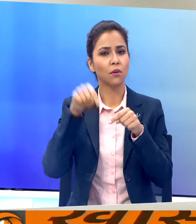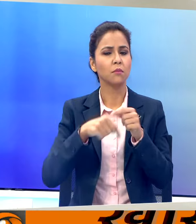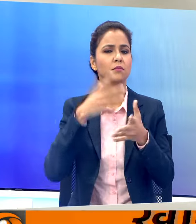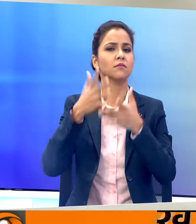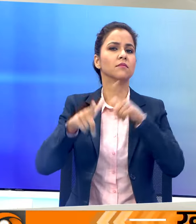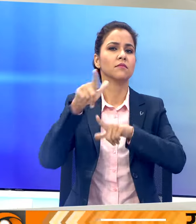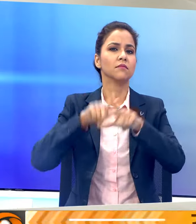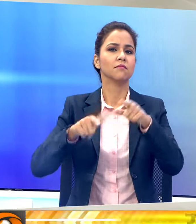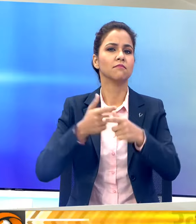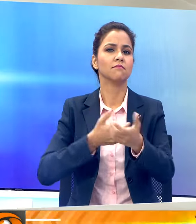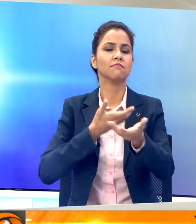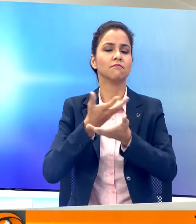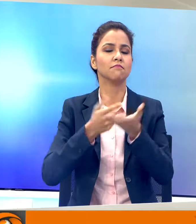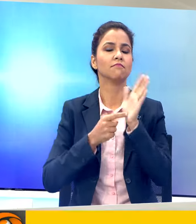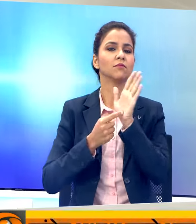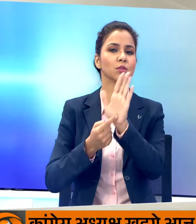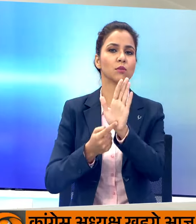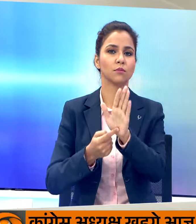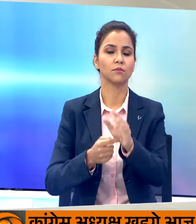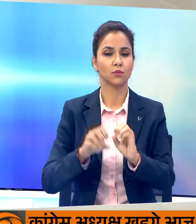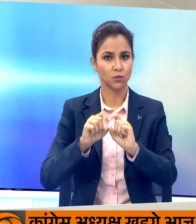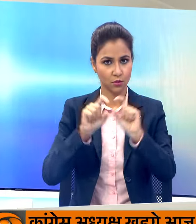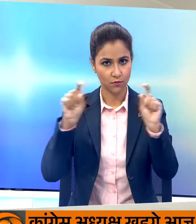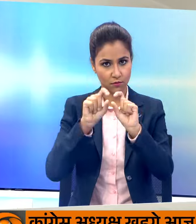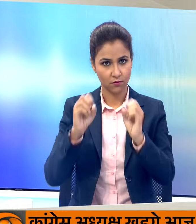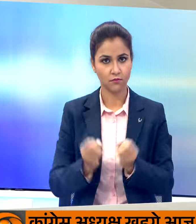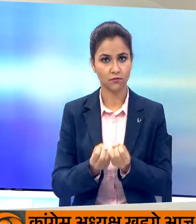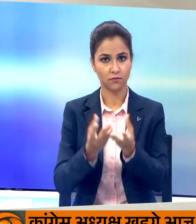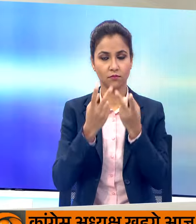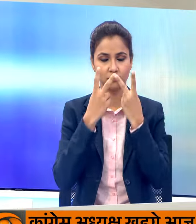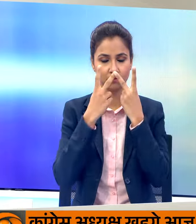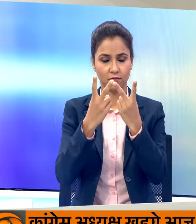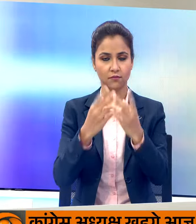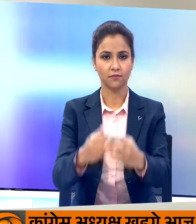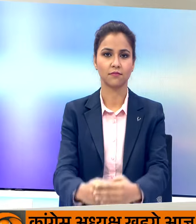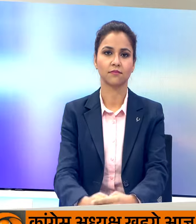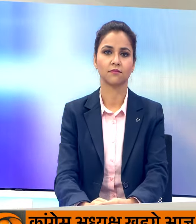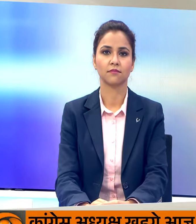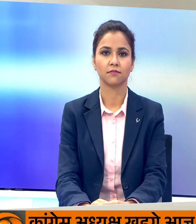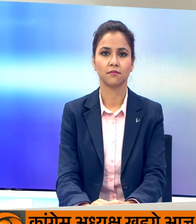सांकेतिक फाश्वा में खबरे प्रस्तुत करेंगे शिरुवार्ट सुभा की सुर्ख्यों के साथ